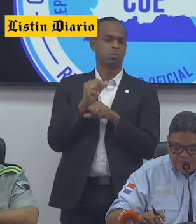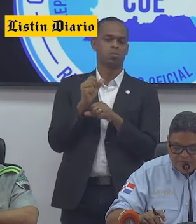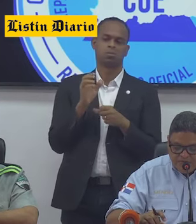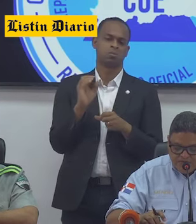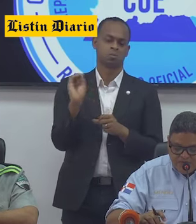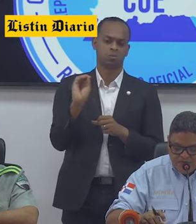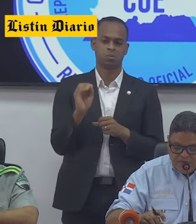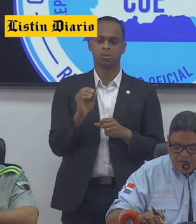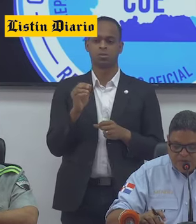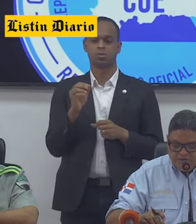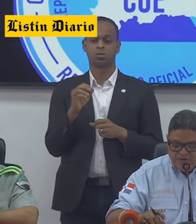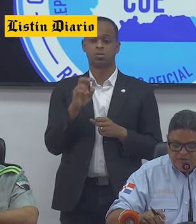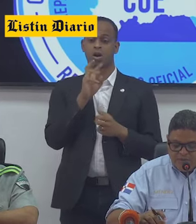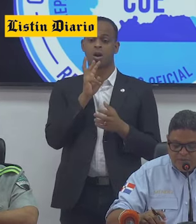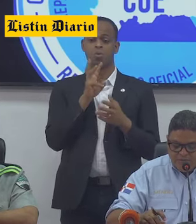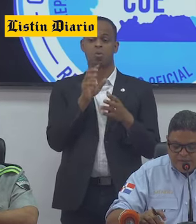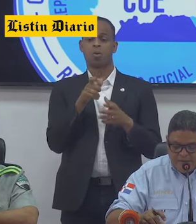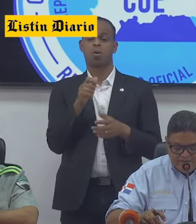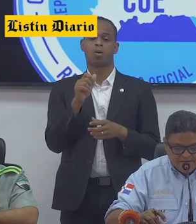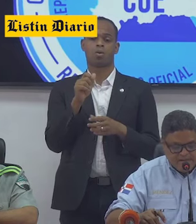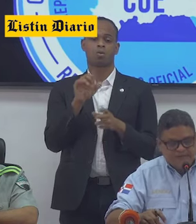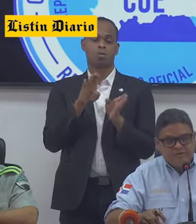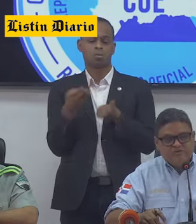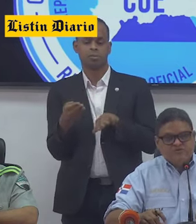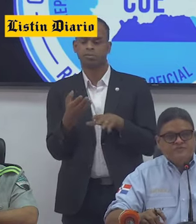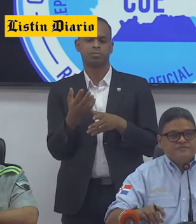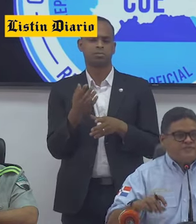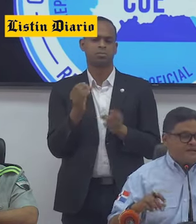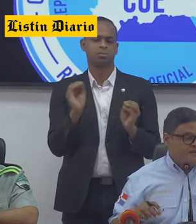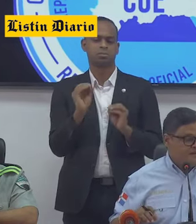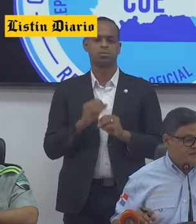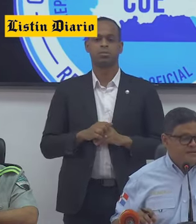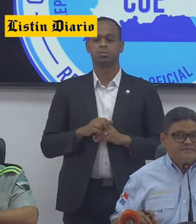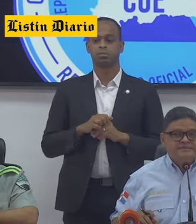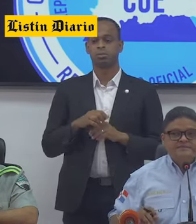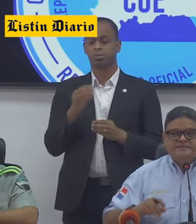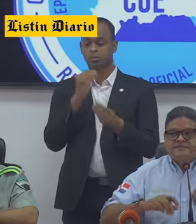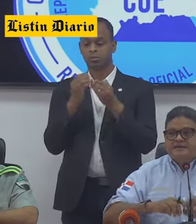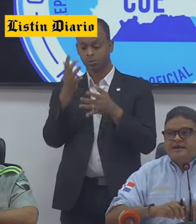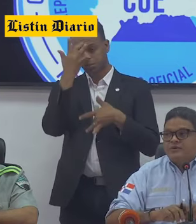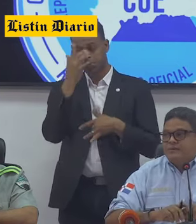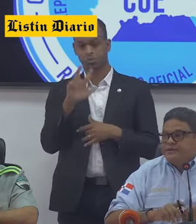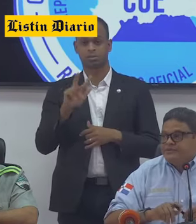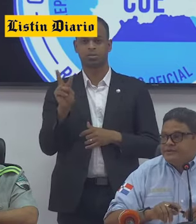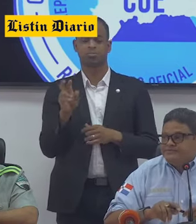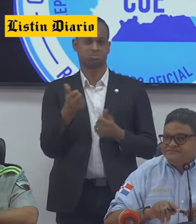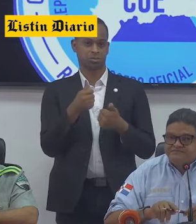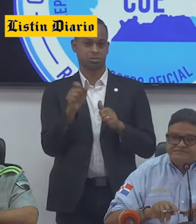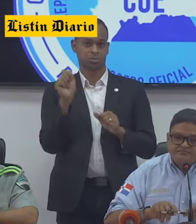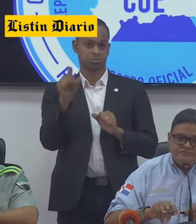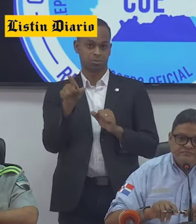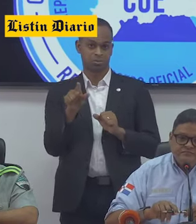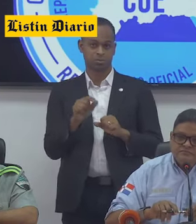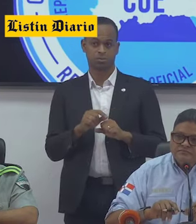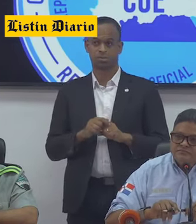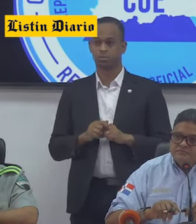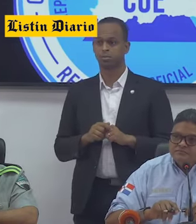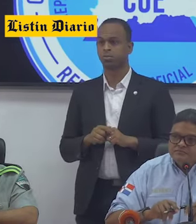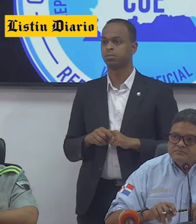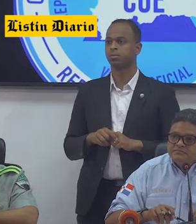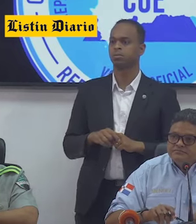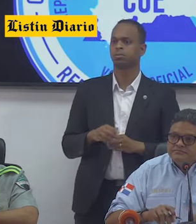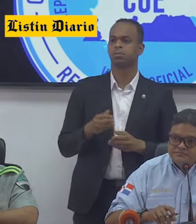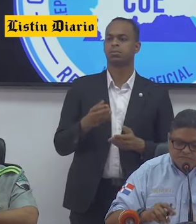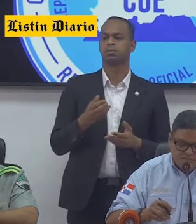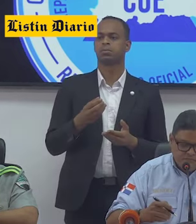Aficia por inmersión, 0. Intoxicación alimentaria, 32. Si tienen alguna pregunta. Sí, general,